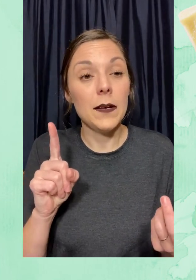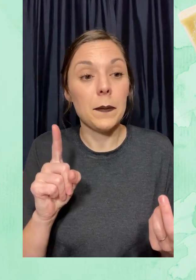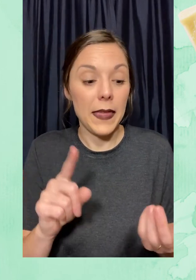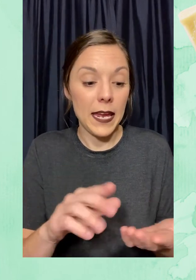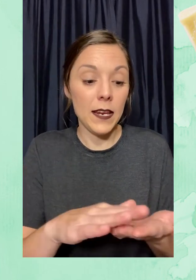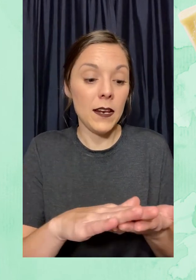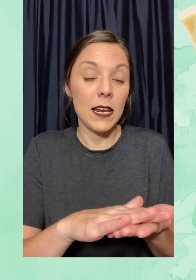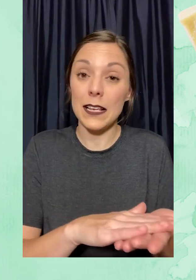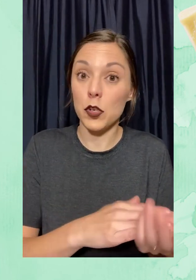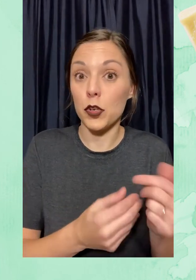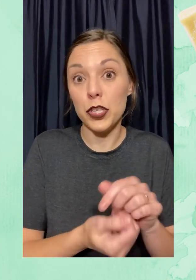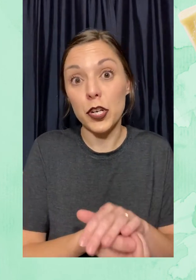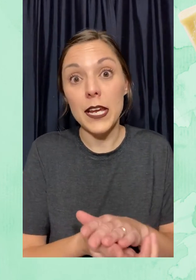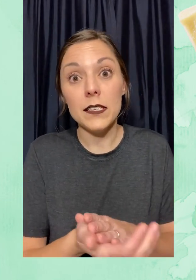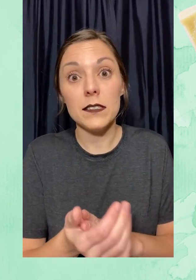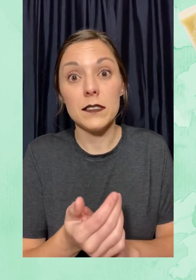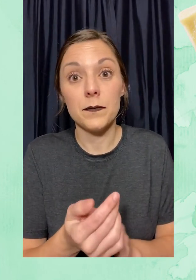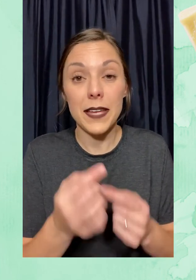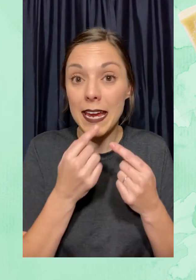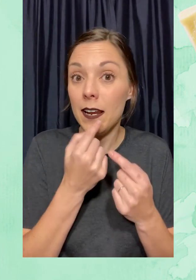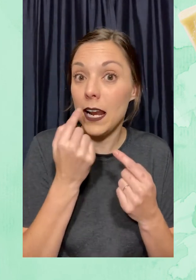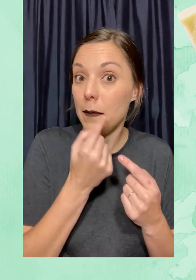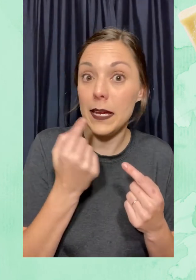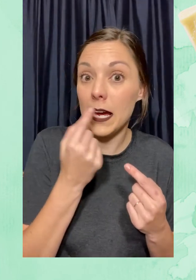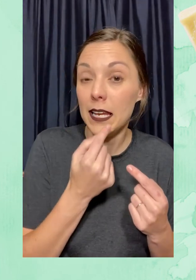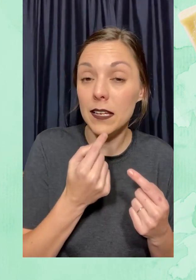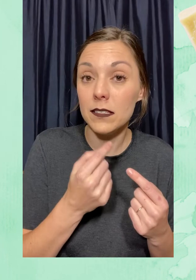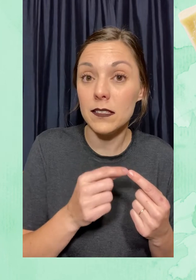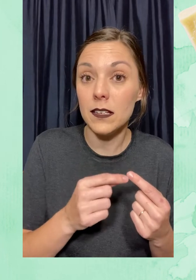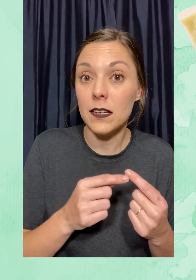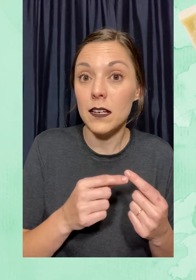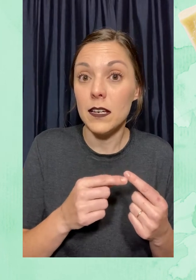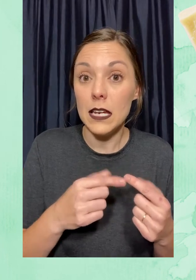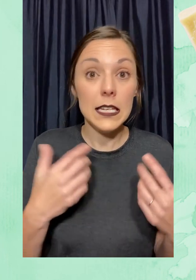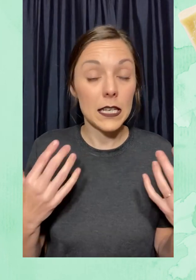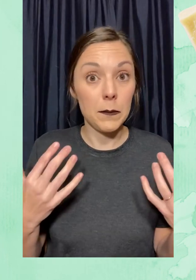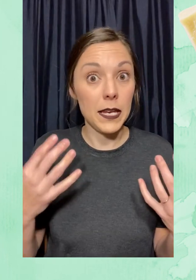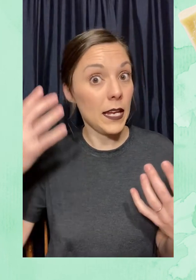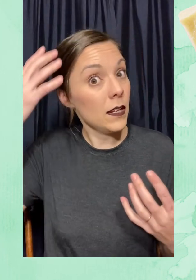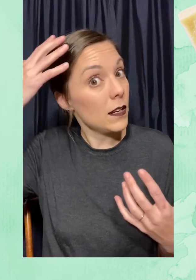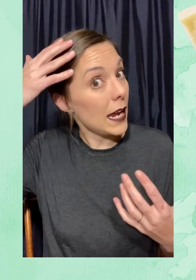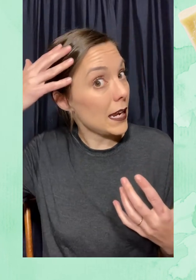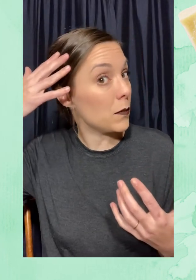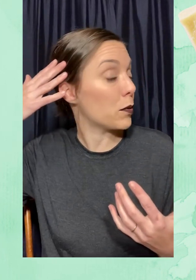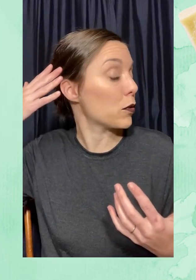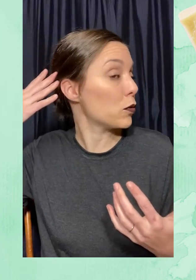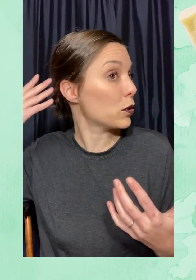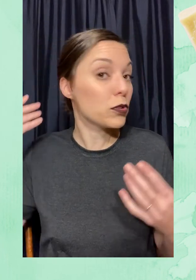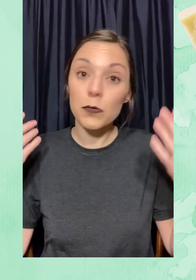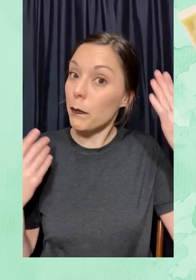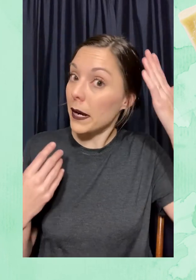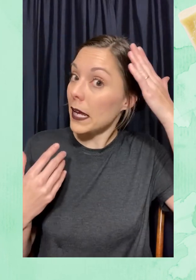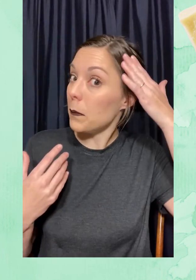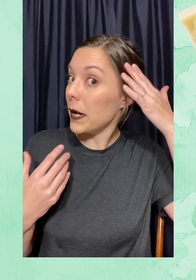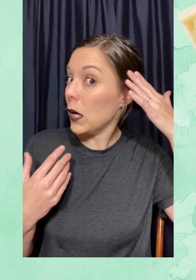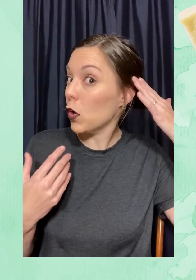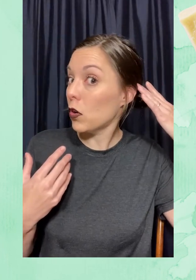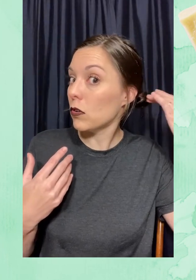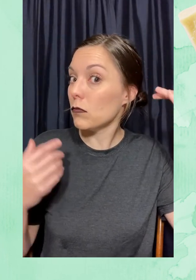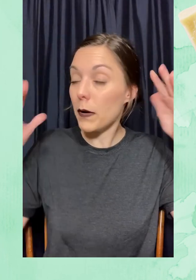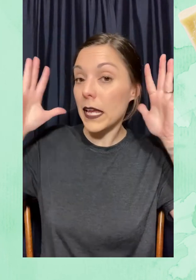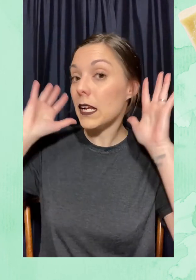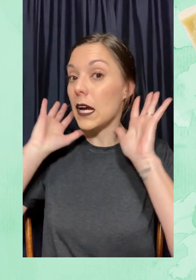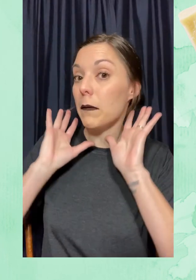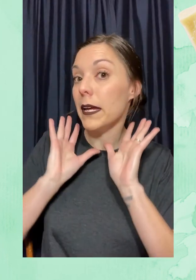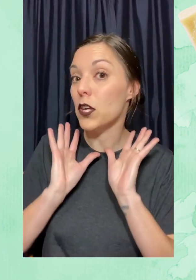en las lociones, en labiales y también en productos para el pelo,